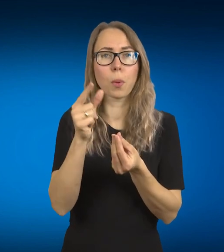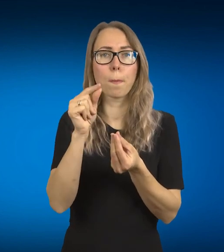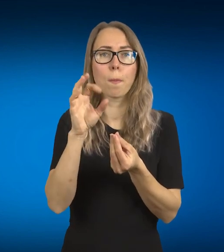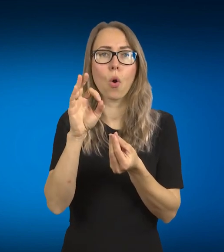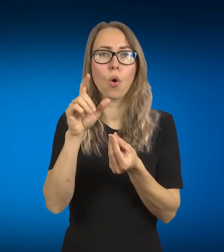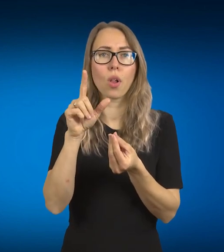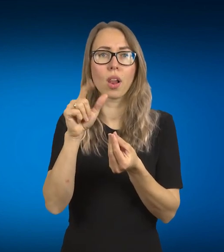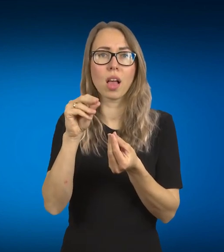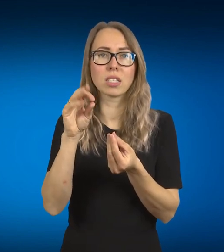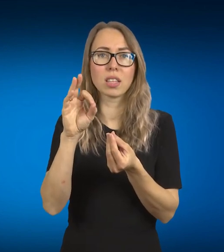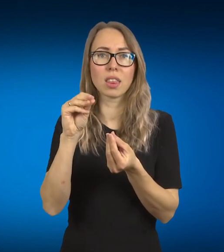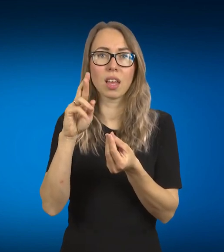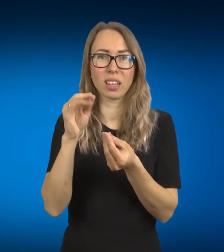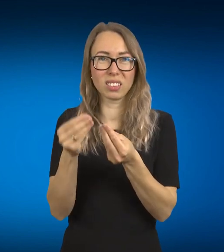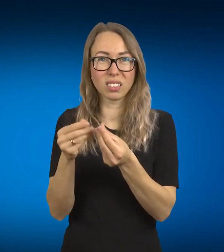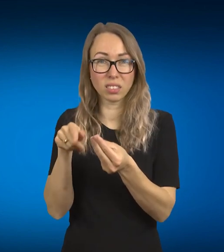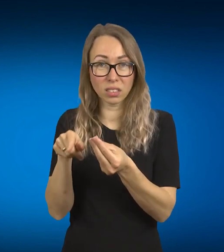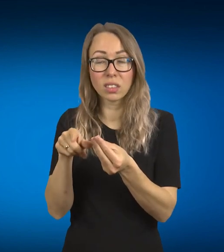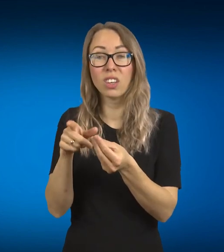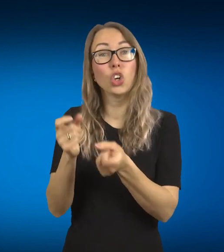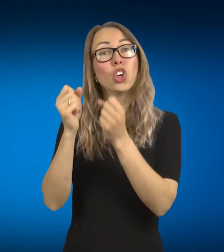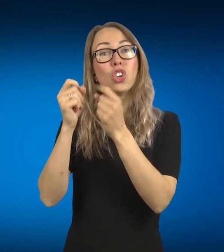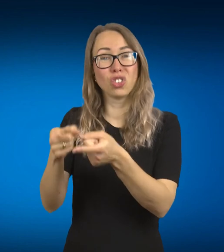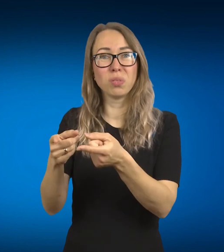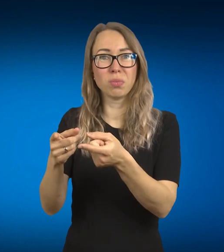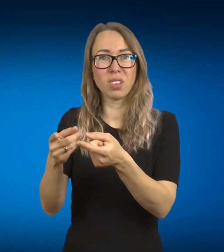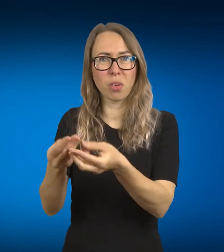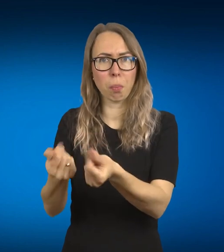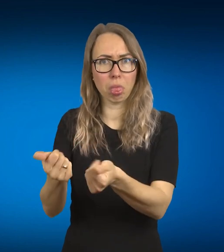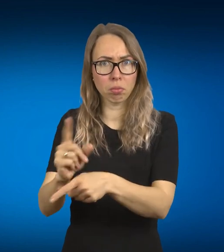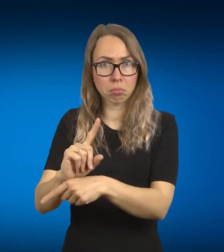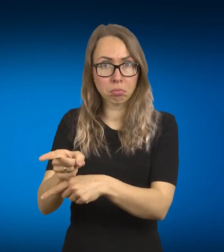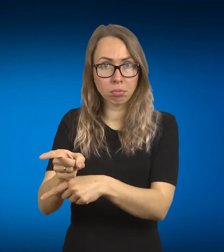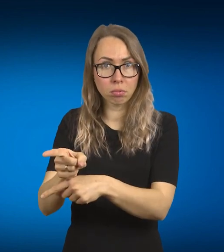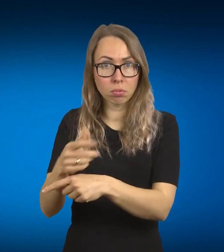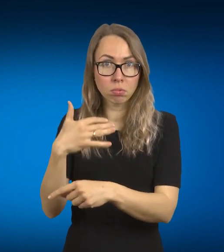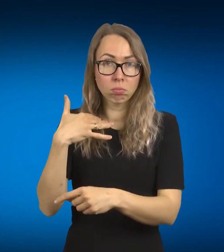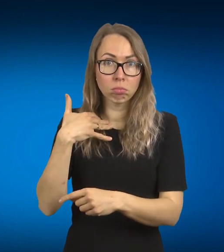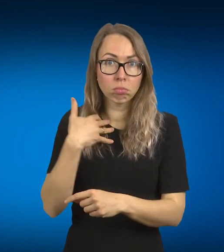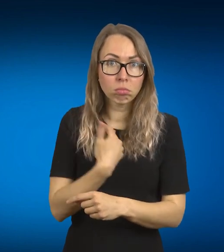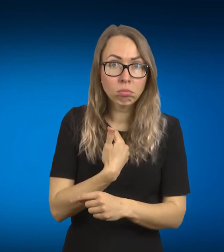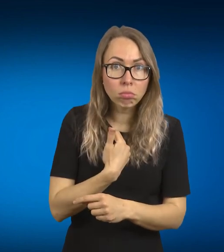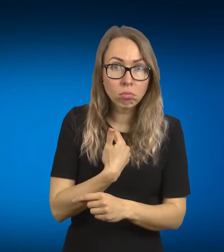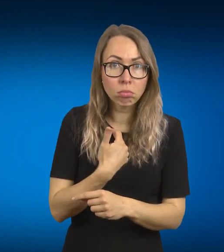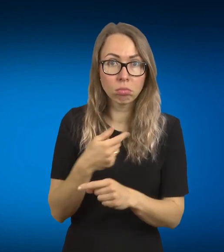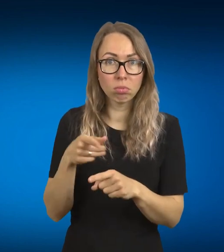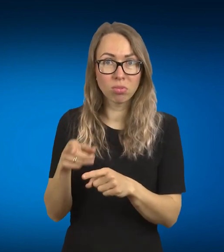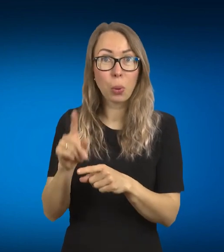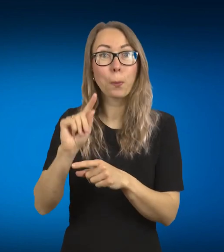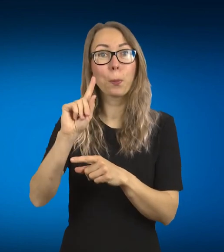jisai daug lengviau su jįra į tą pradinę materiją, grįžtą į pradinę, iš kurios tu toliau kažką gali daryti, nors